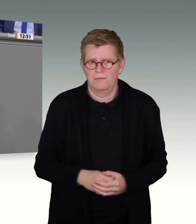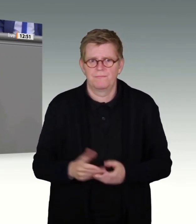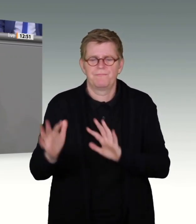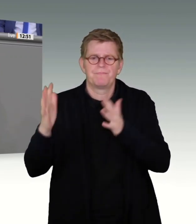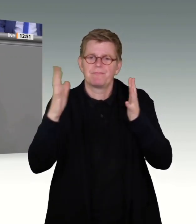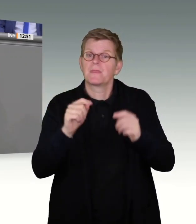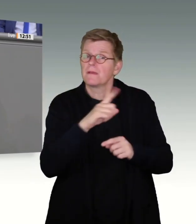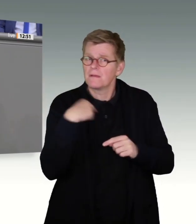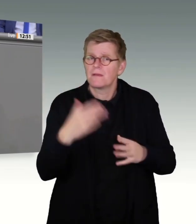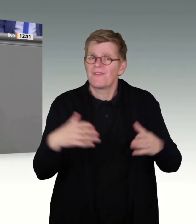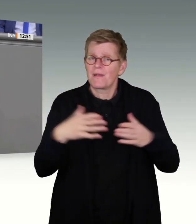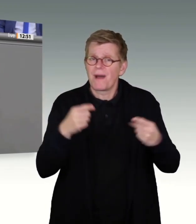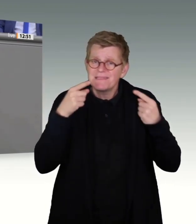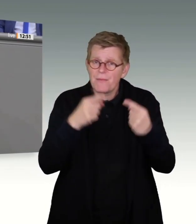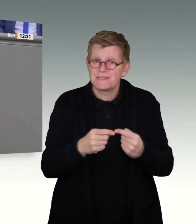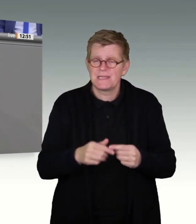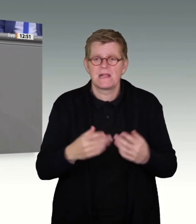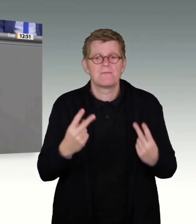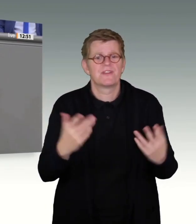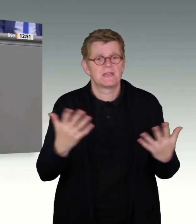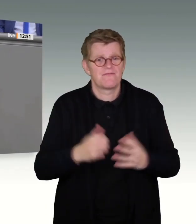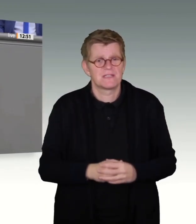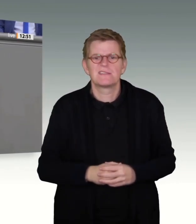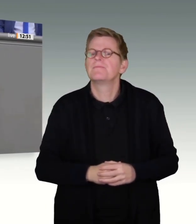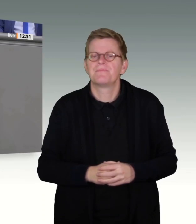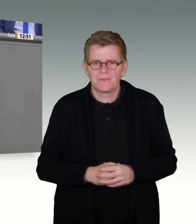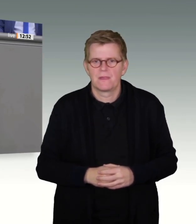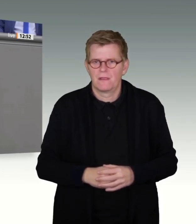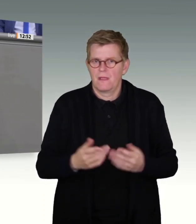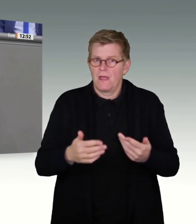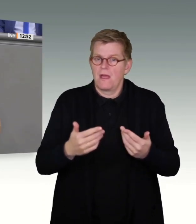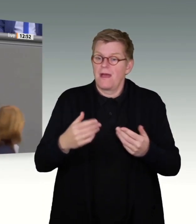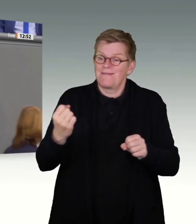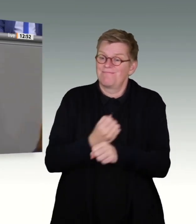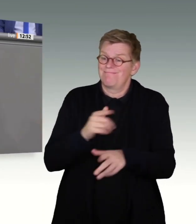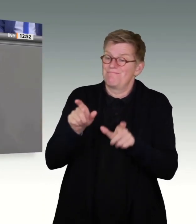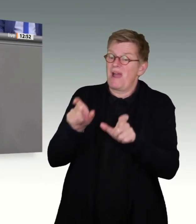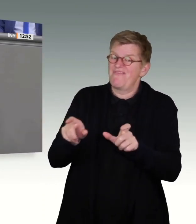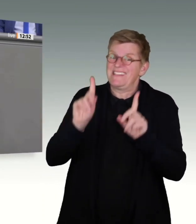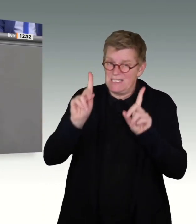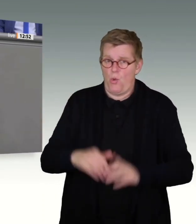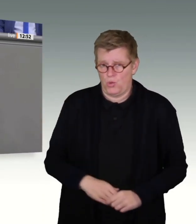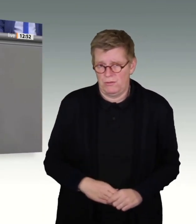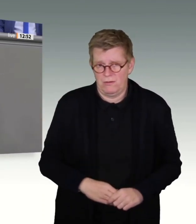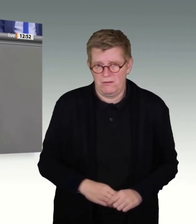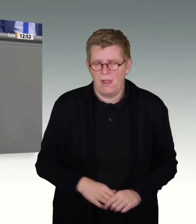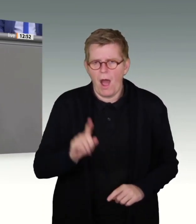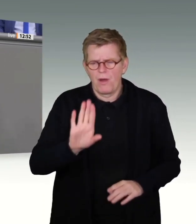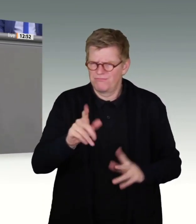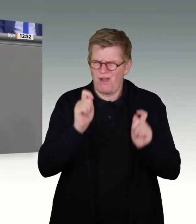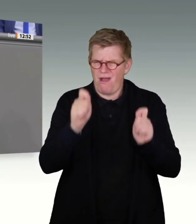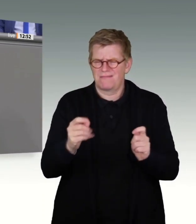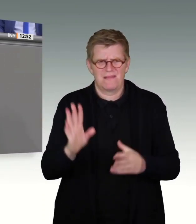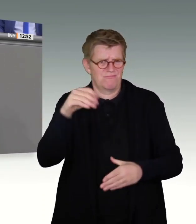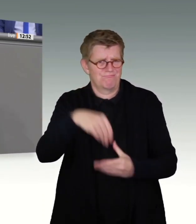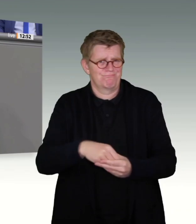Unser gemeinsames Ziel müsste es doch sein, dass möglichst keine Taten passieren. Aber zu Prävention und Aufarbeitung kein Wort in Ihrem Antrag.